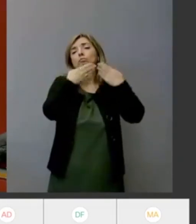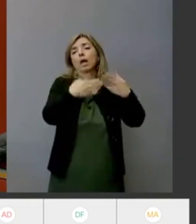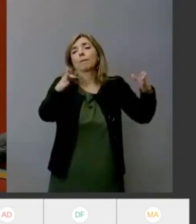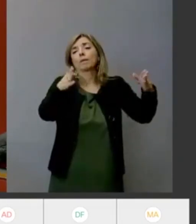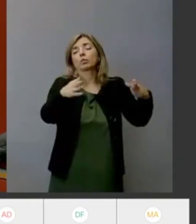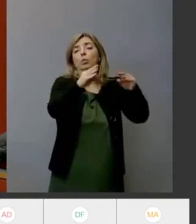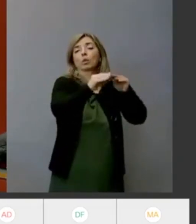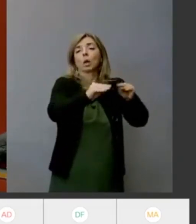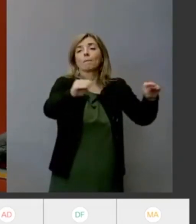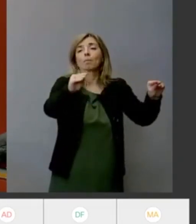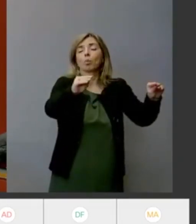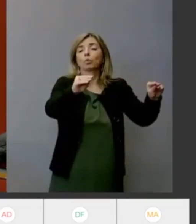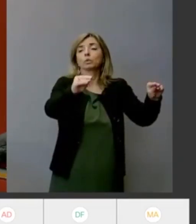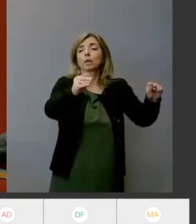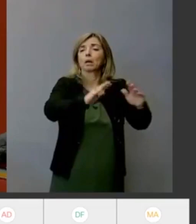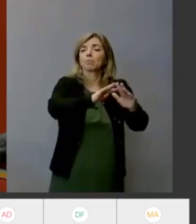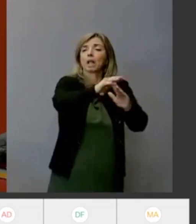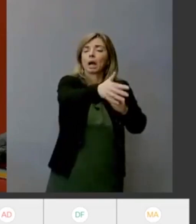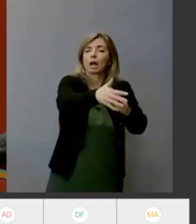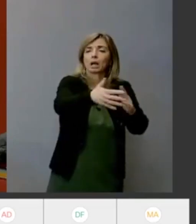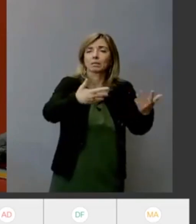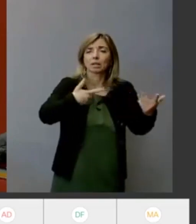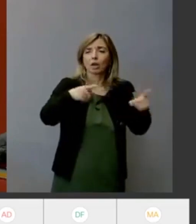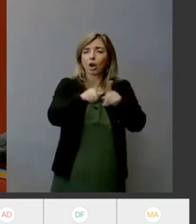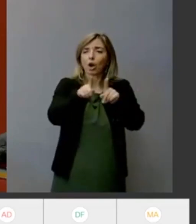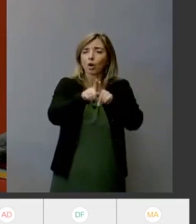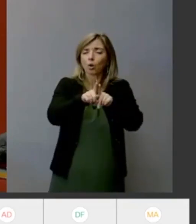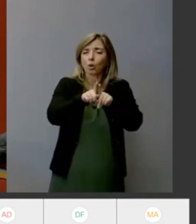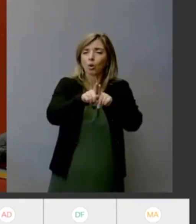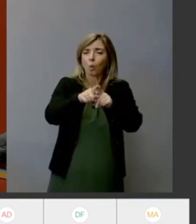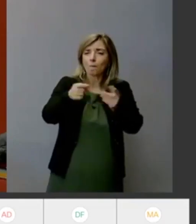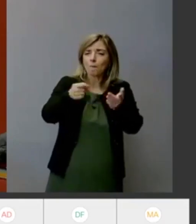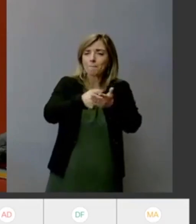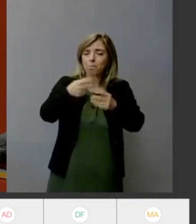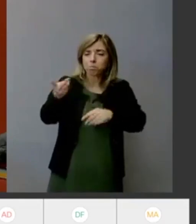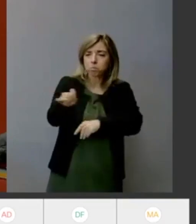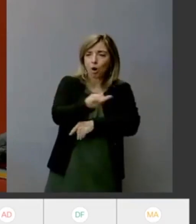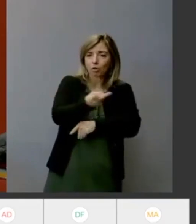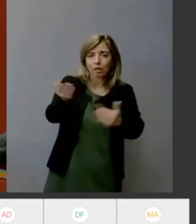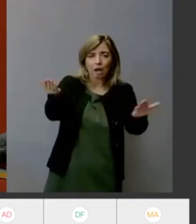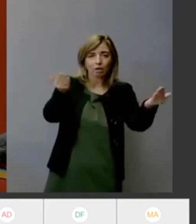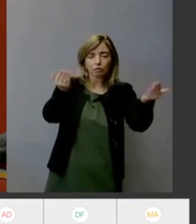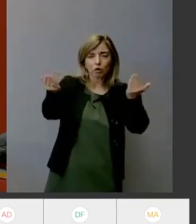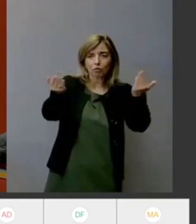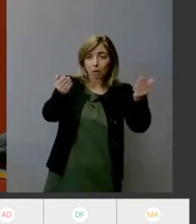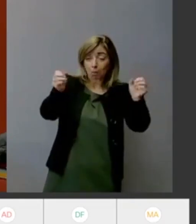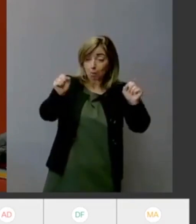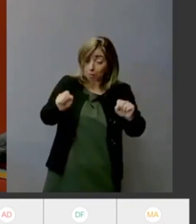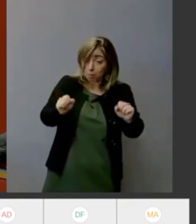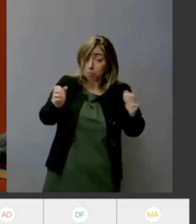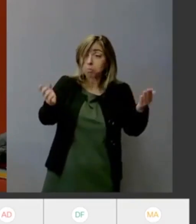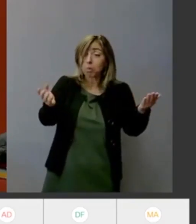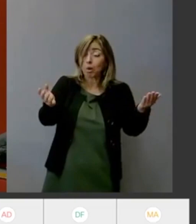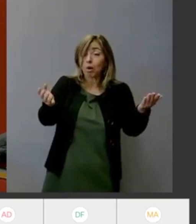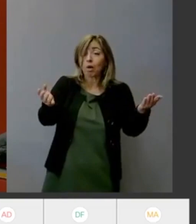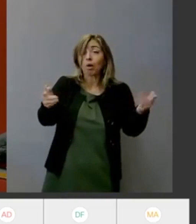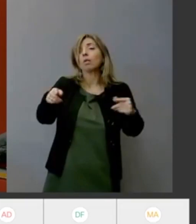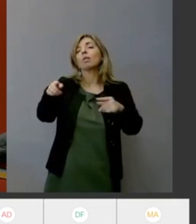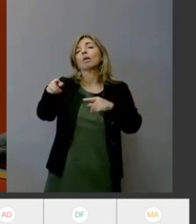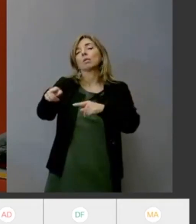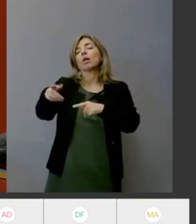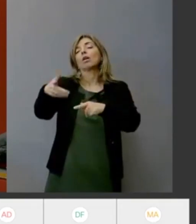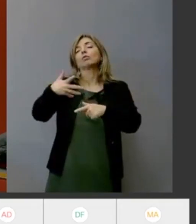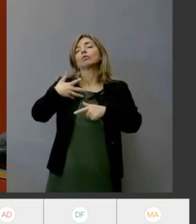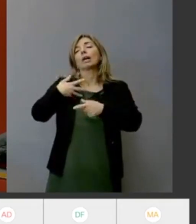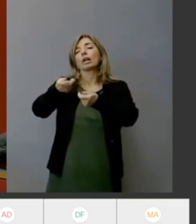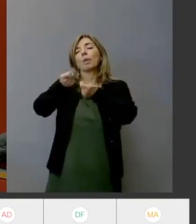e dell'importanza della De Amicis una cosa sono le funzioni di stimolo culturale che agiscono sull'aspetto uditivo e